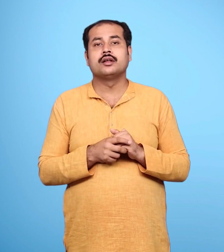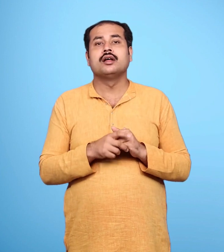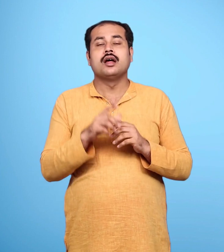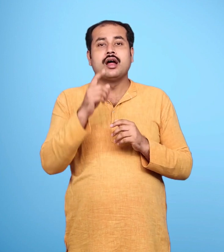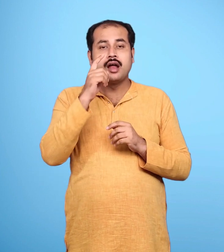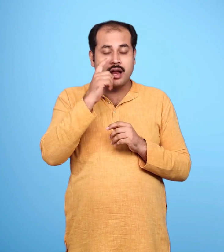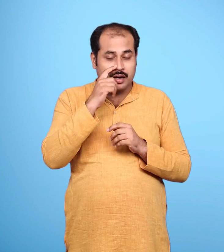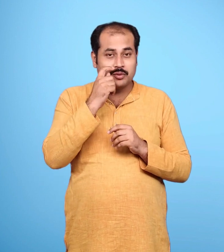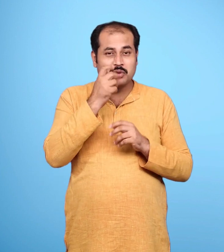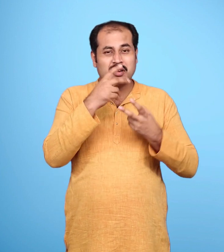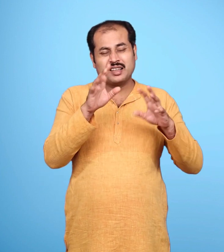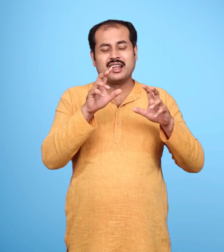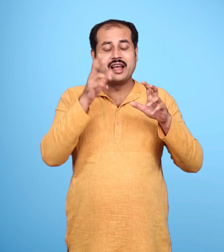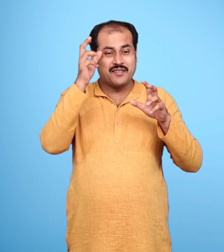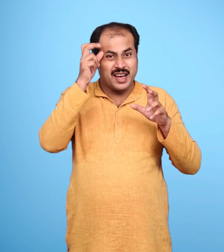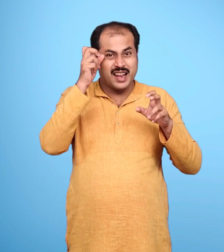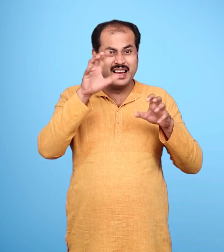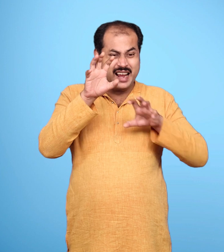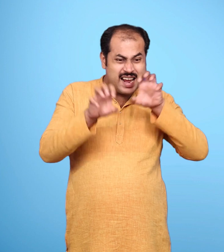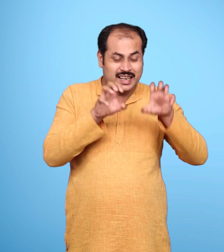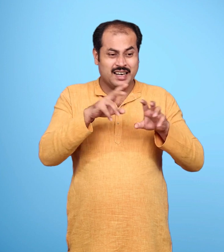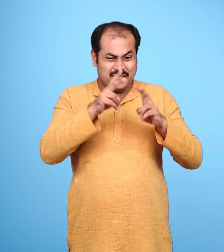राक्षसों राक्षसियों को स्पष्ट निर्देश थे